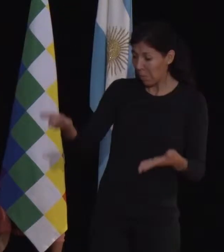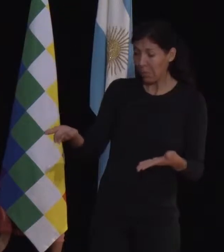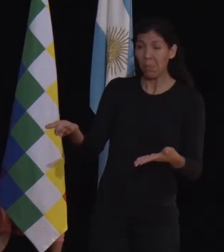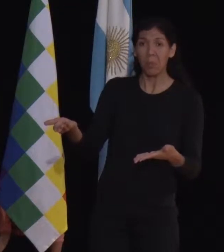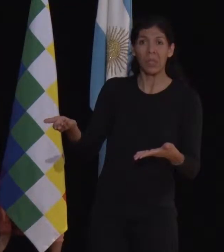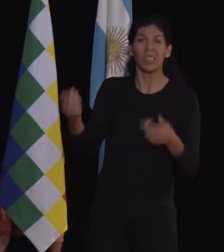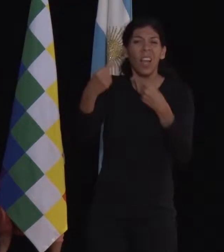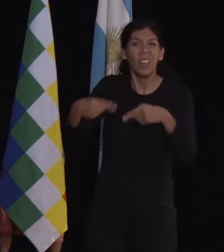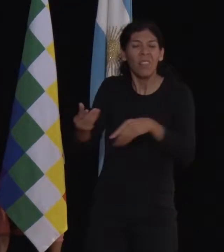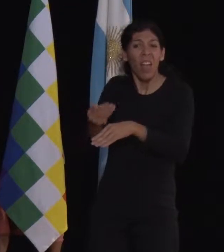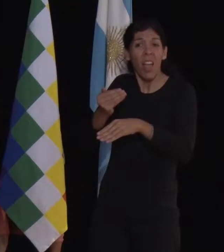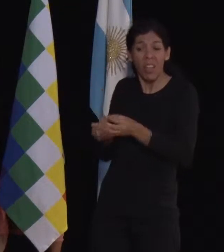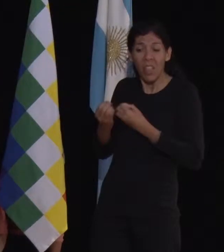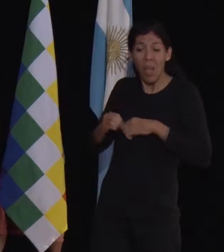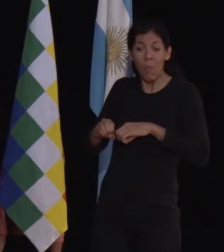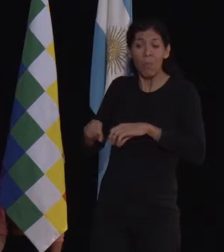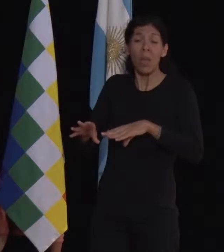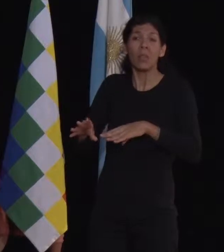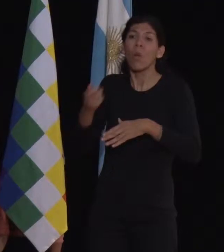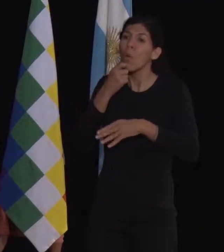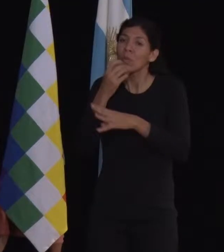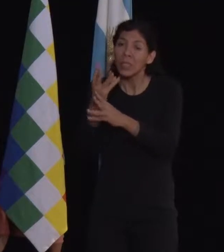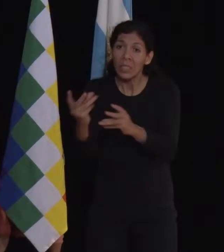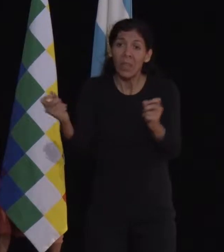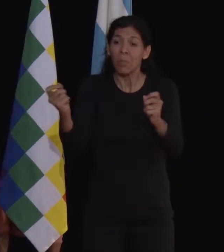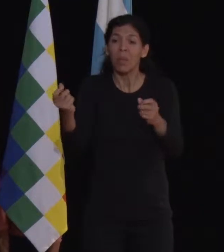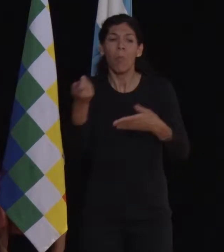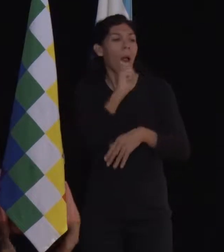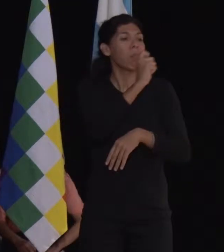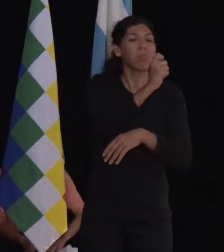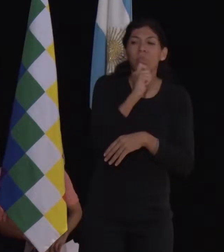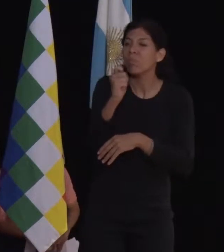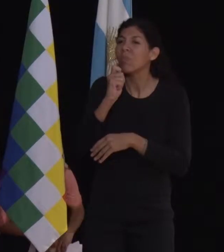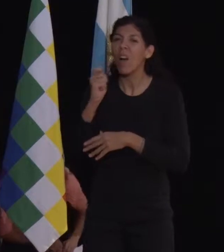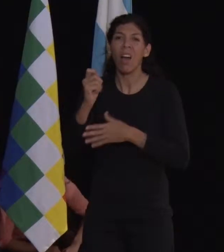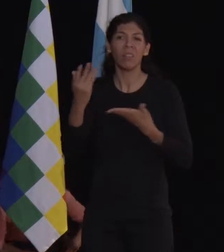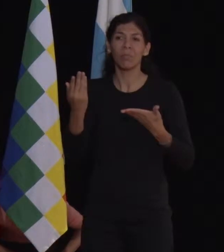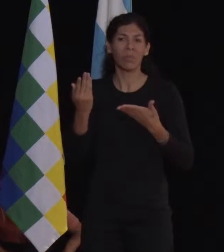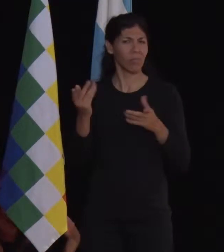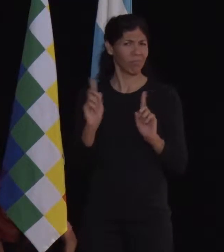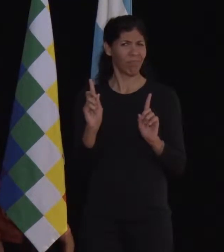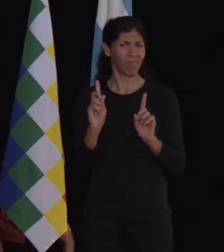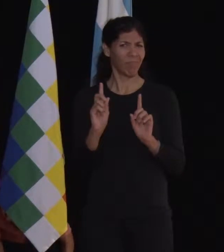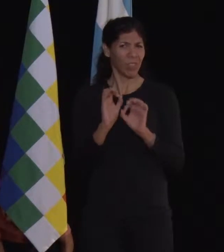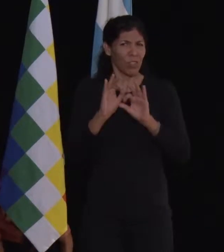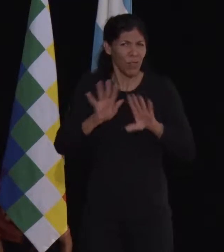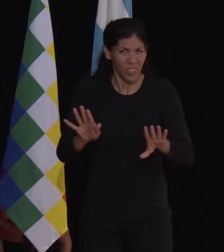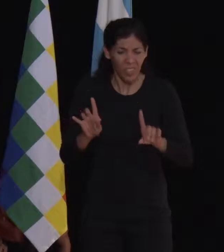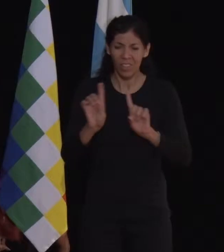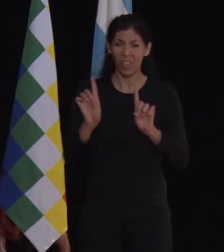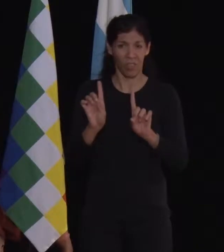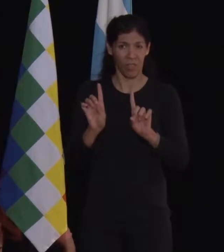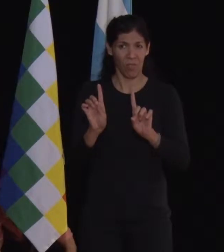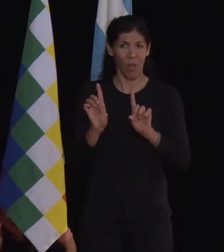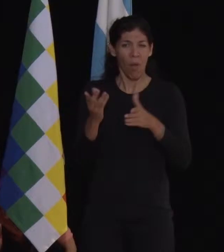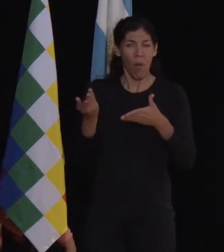actividades o al finalizar de las mismas para hacer una nota y no basta con eso, porque al interior de